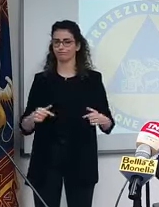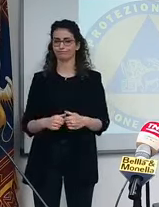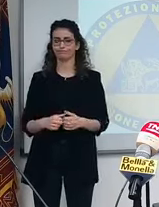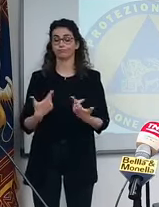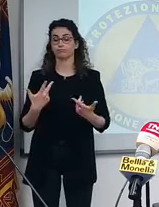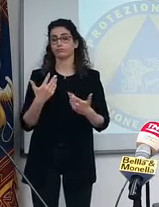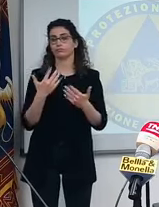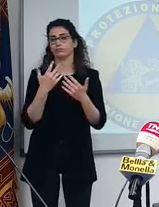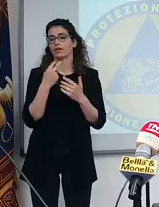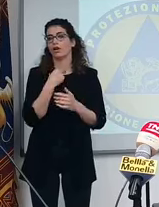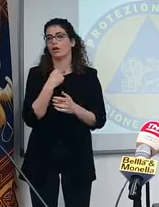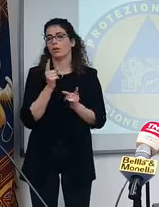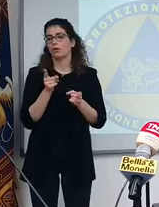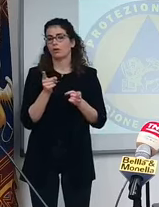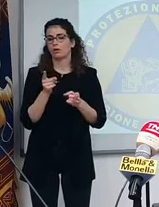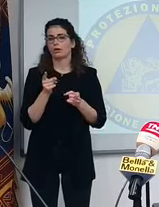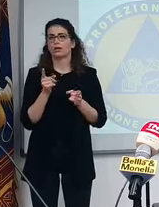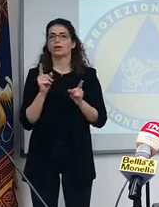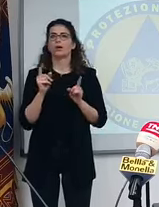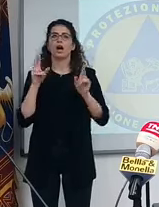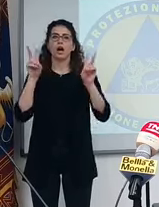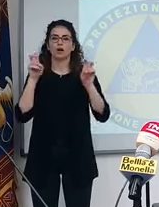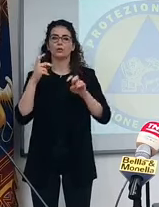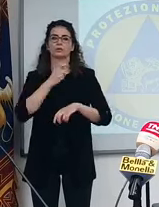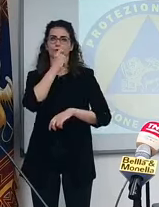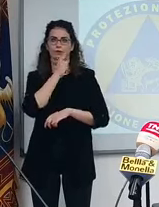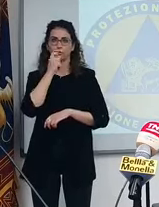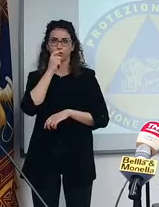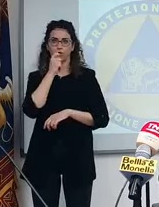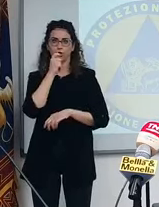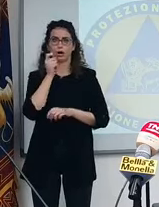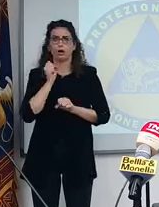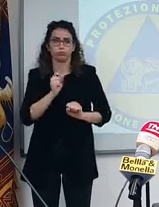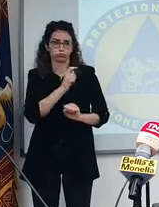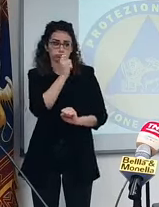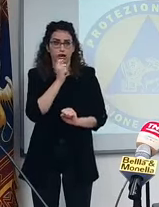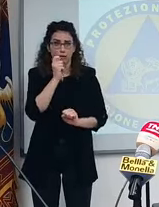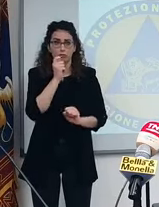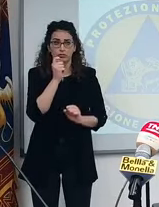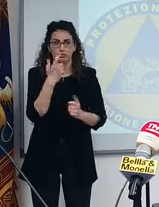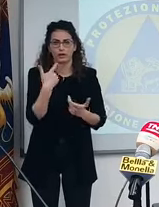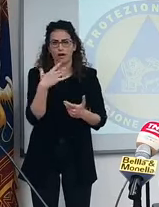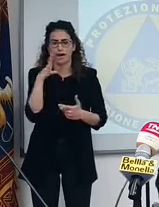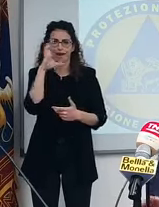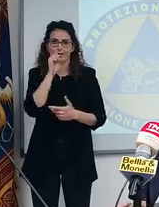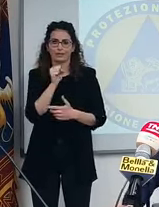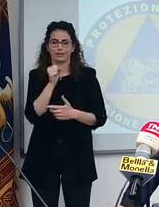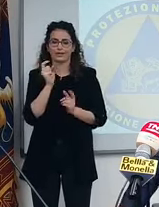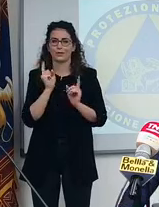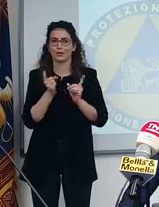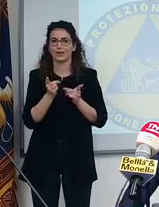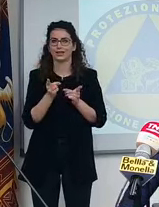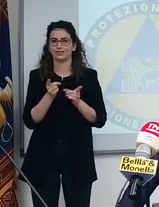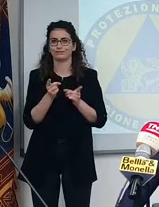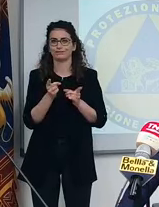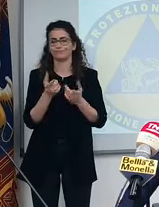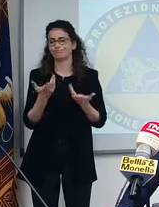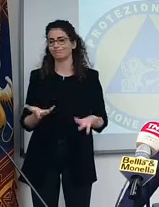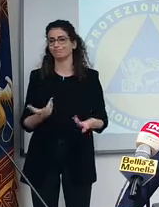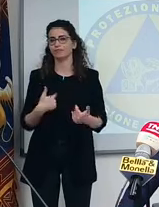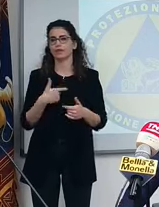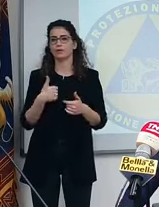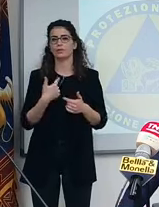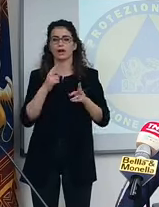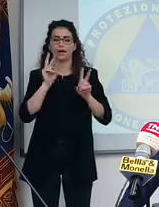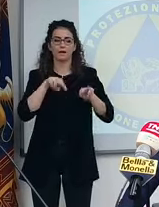E ovviamente stabilire anche il tema dei tamponi perché se uno fa i tamponi capite che non ha nessun senso. E poi la